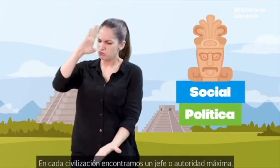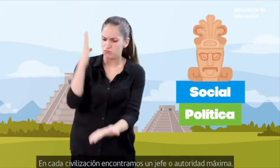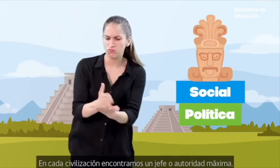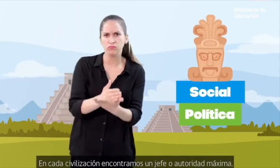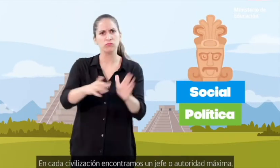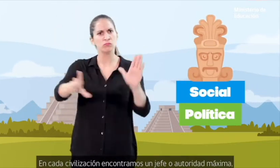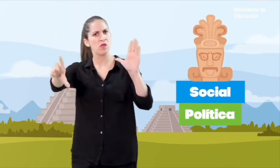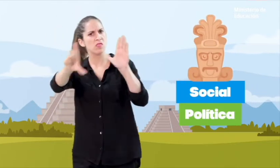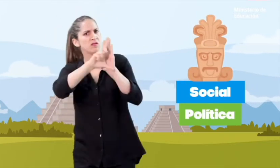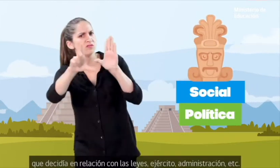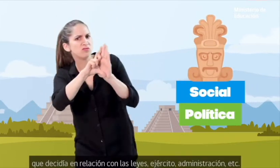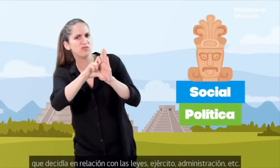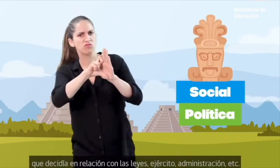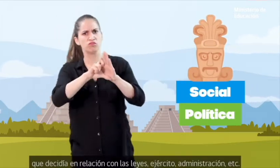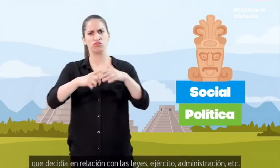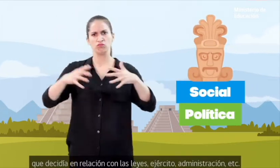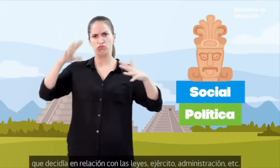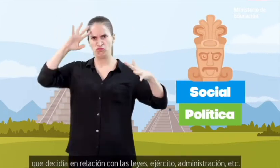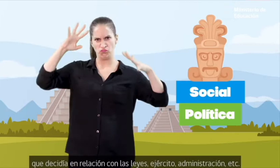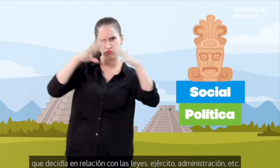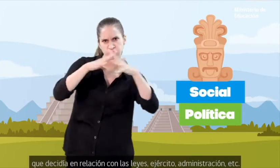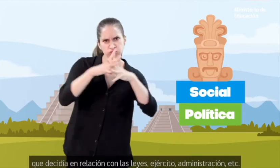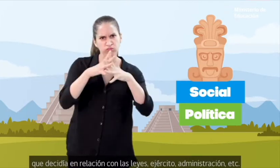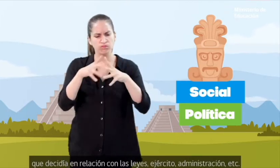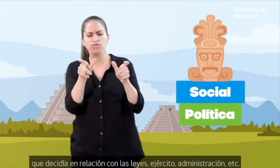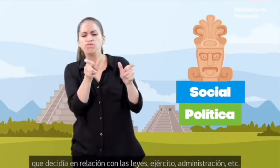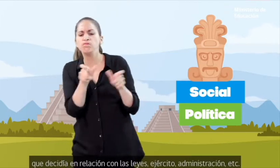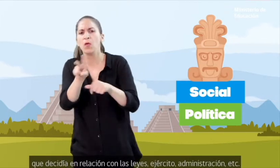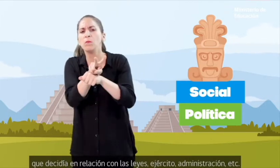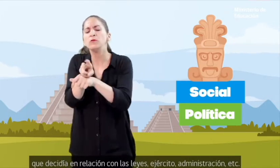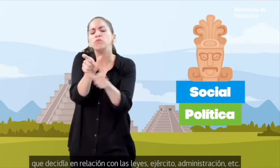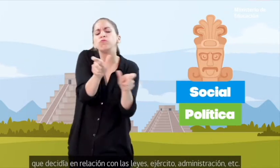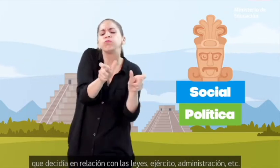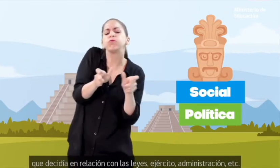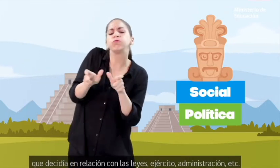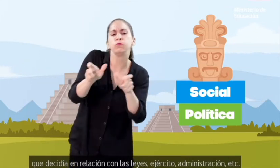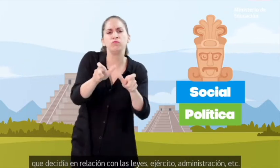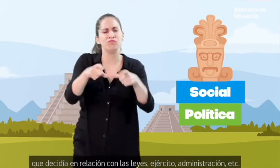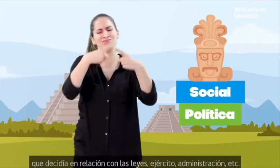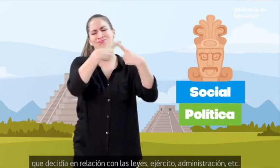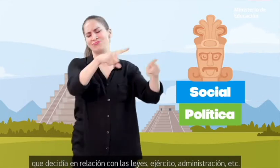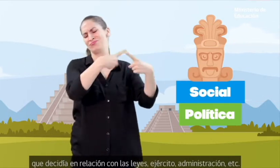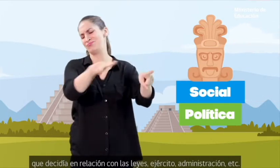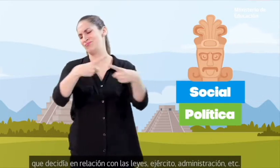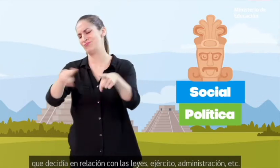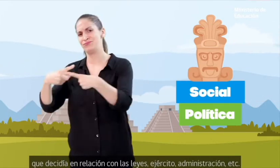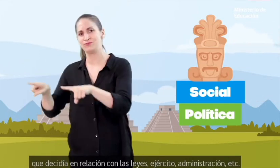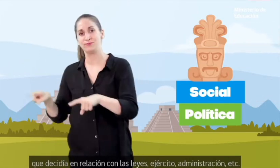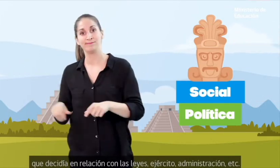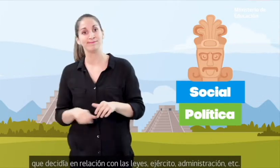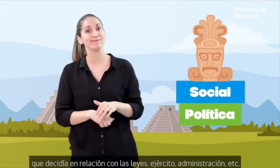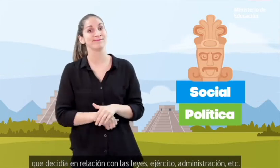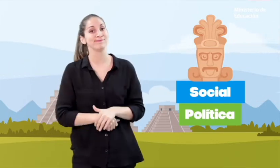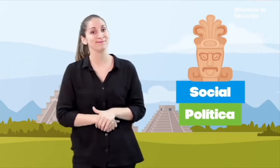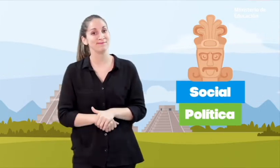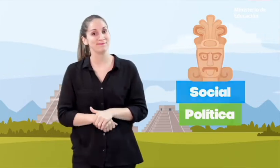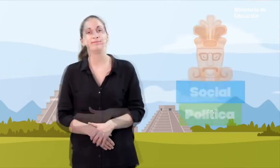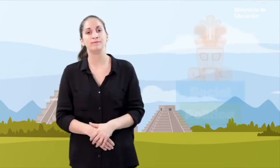autoridad máxima que decidía en relación con las leyes, ejército, administración, etc.